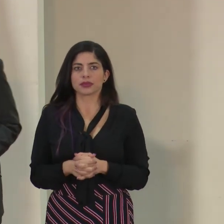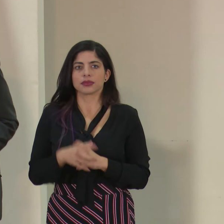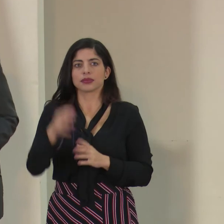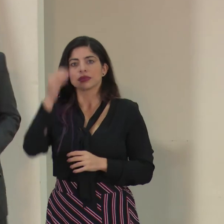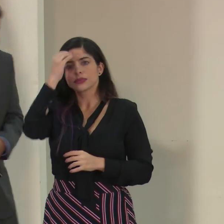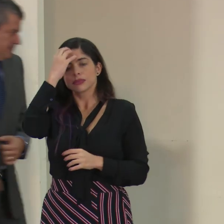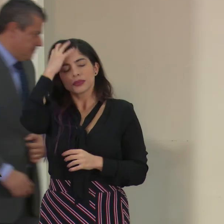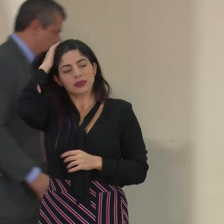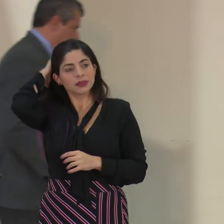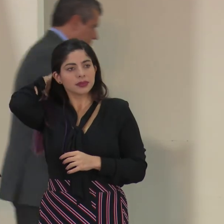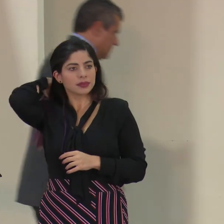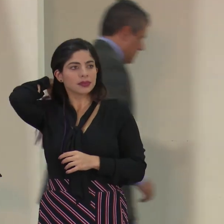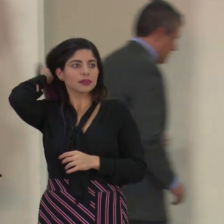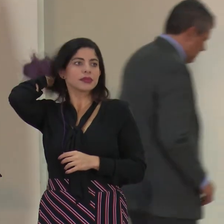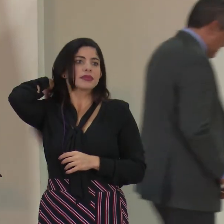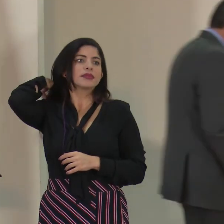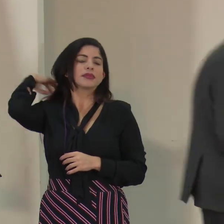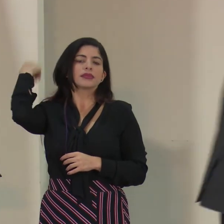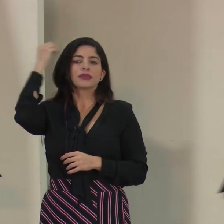Muchas gracias,